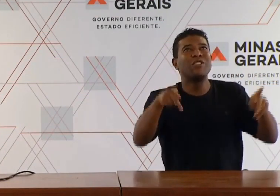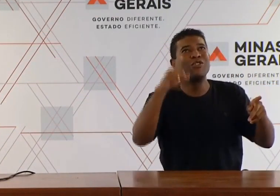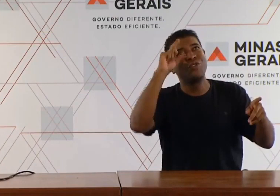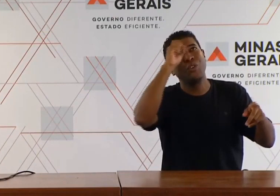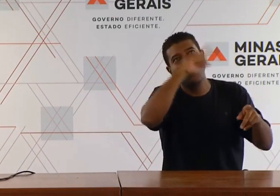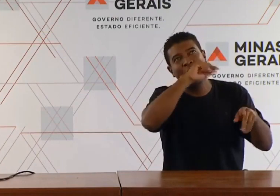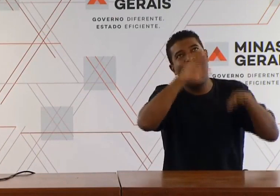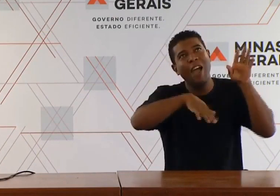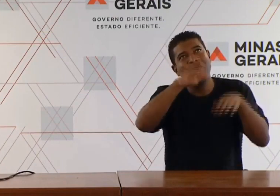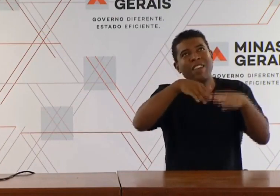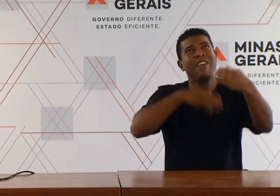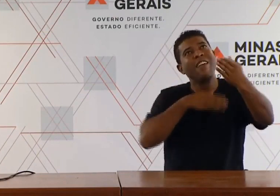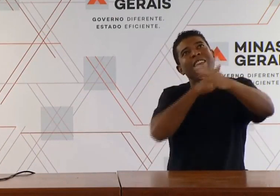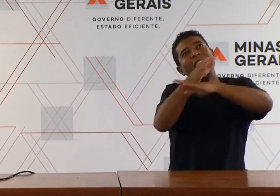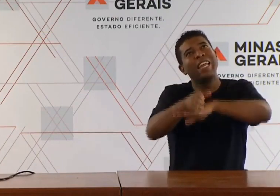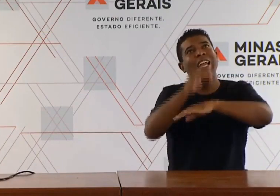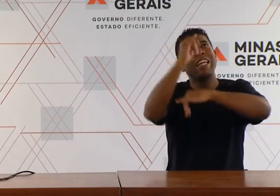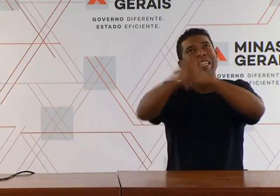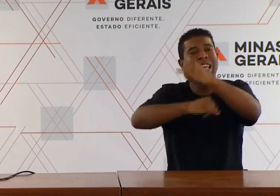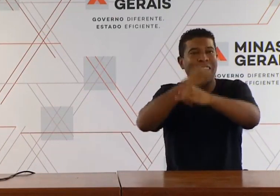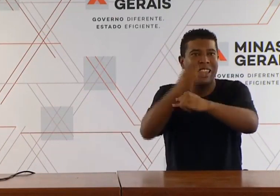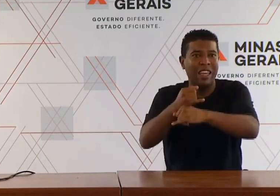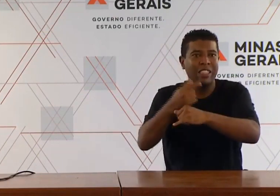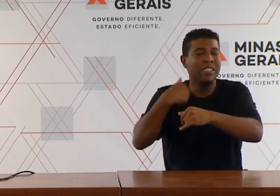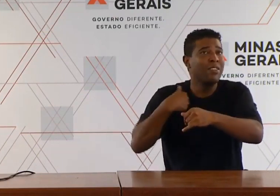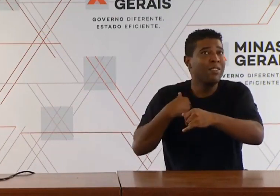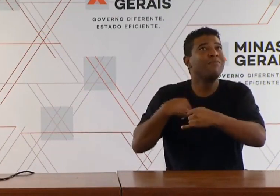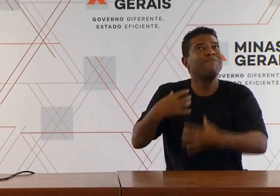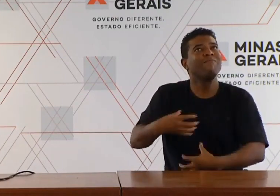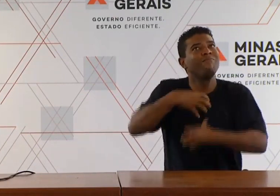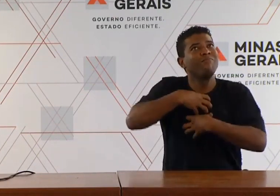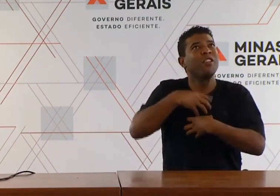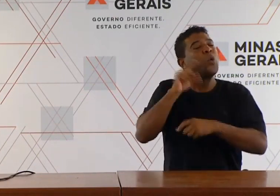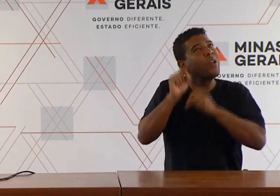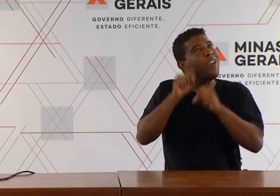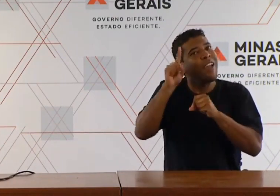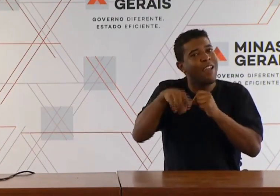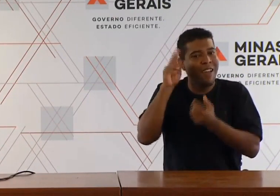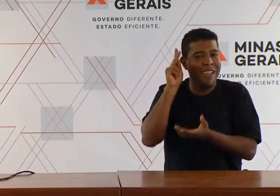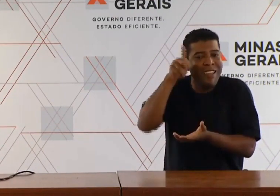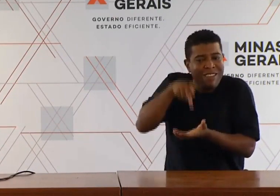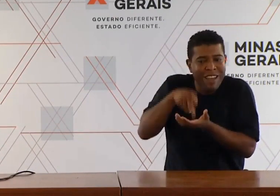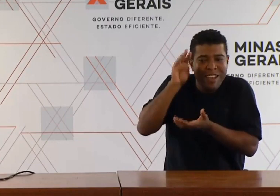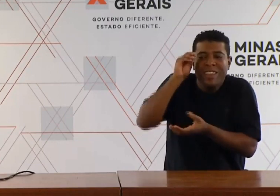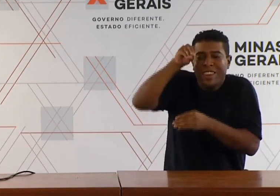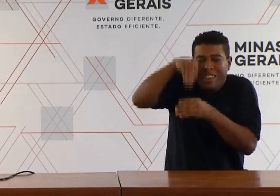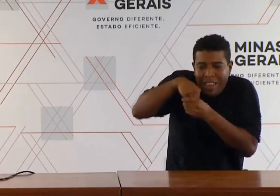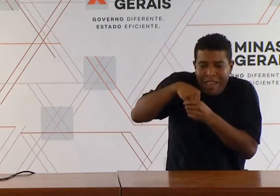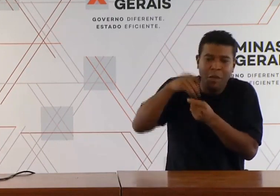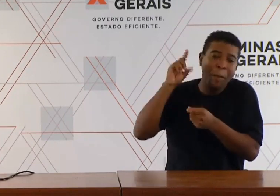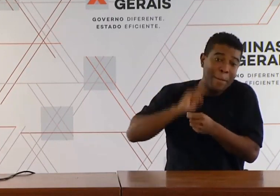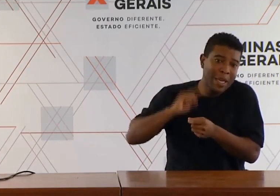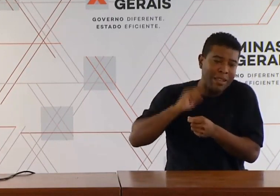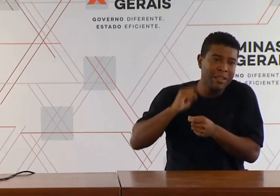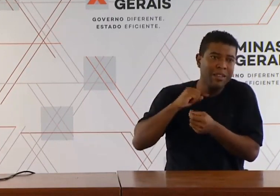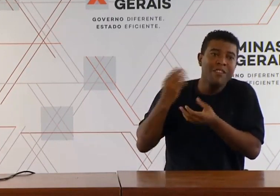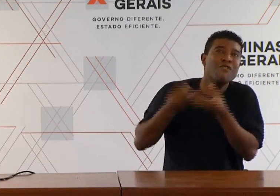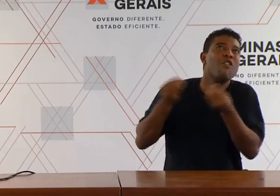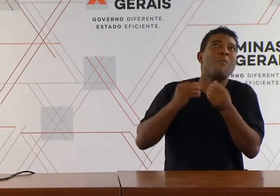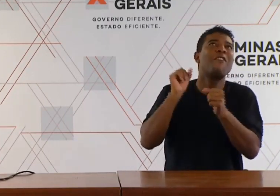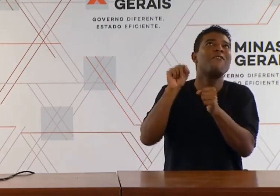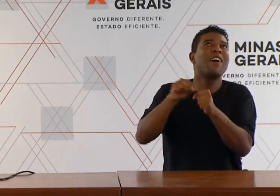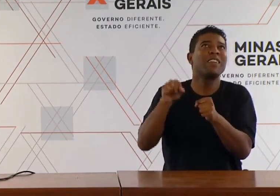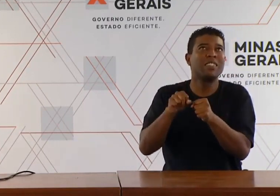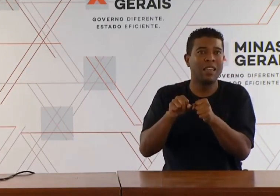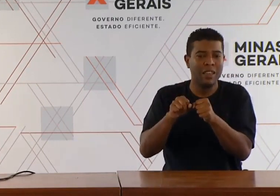é muito sensível em relação à realidade de Minas Gerais. A gente foi aprender também com Estados que já têm uma grande